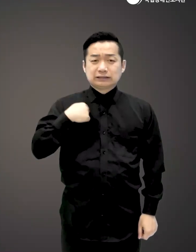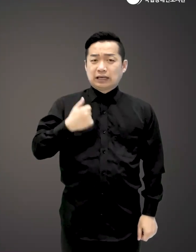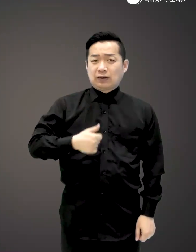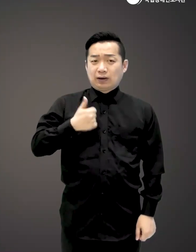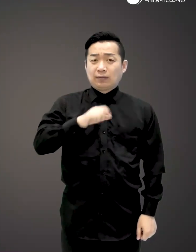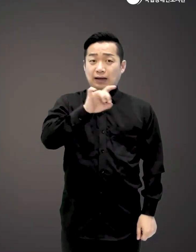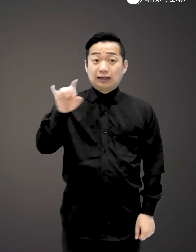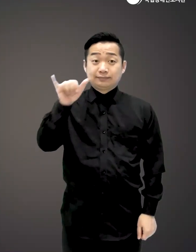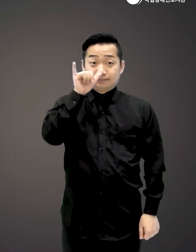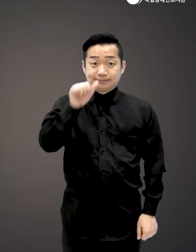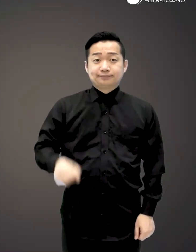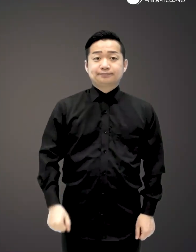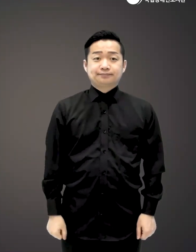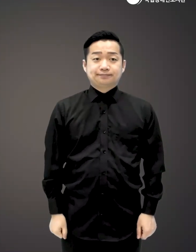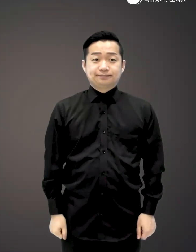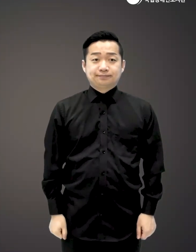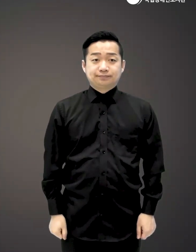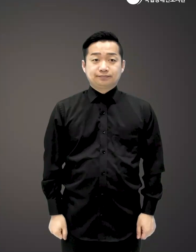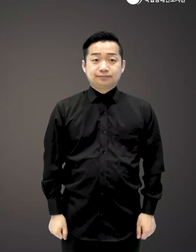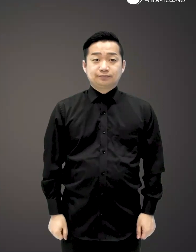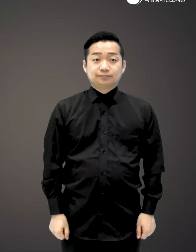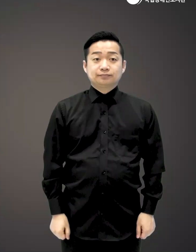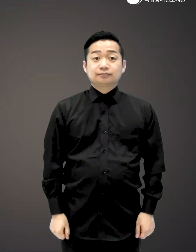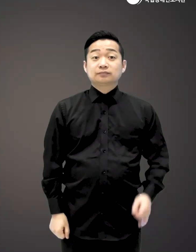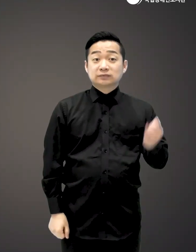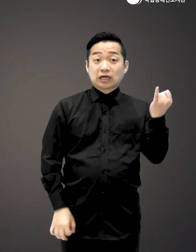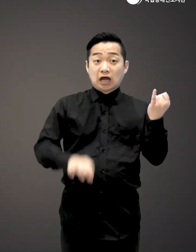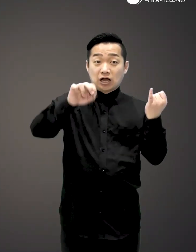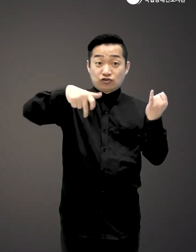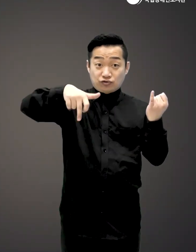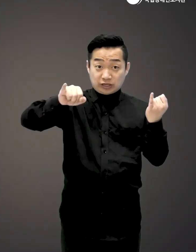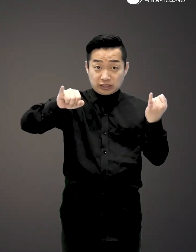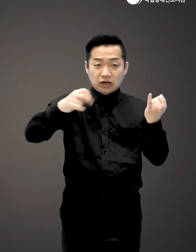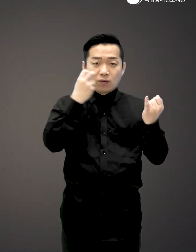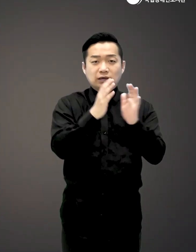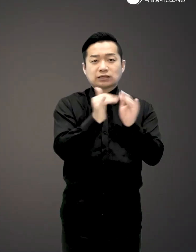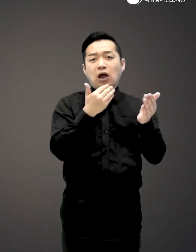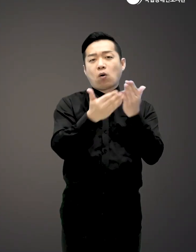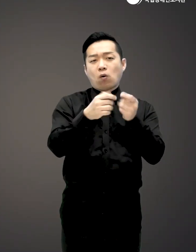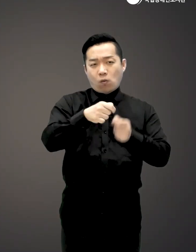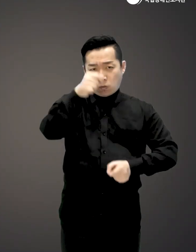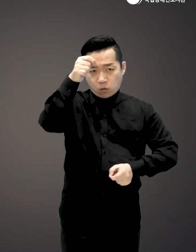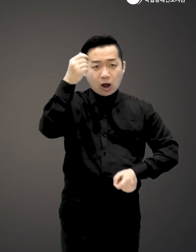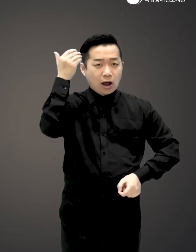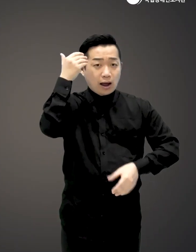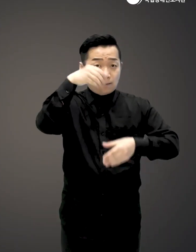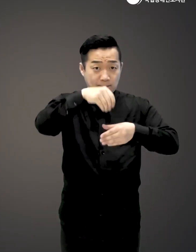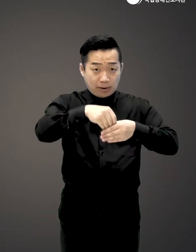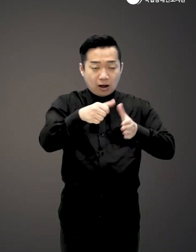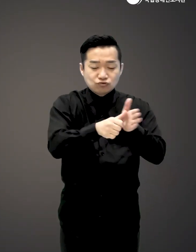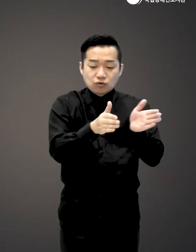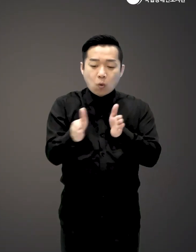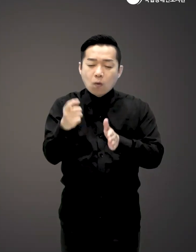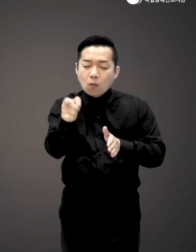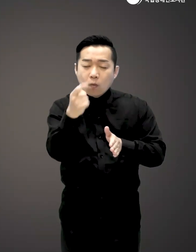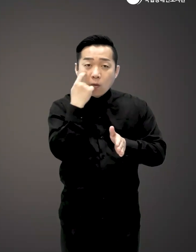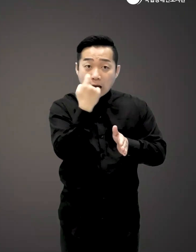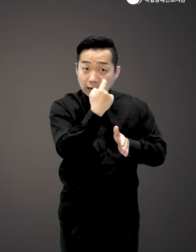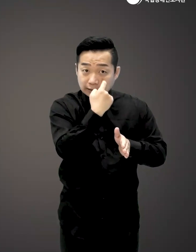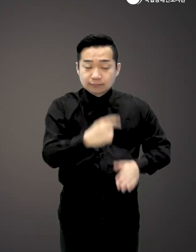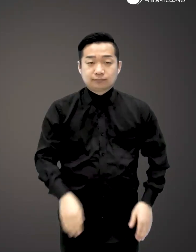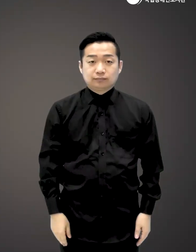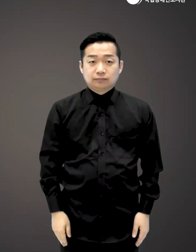스트레스를 받게 하기도 합니다 저자 유키는 코디네이터의 오랜 경험과 노하우를 담아 수납 공간을 체크하고